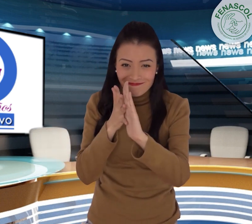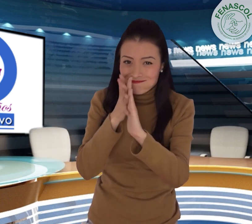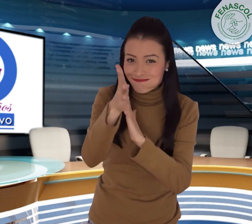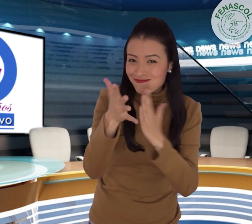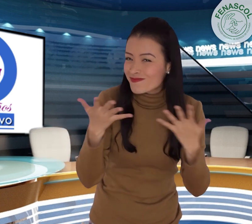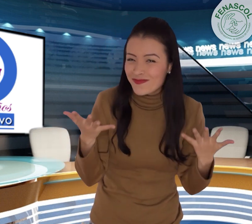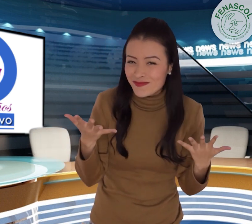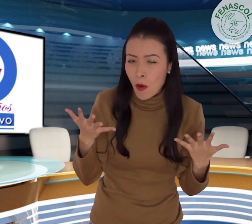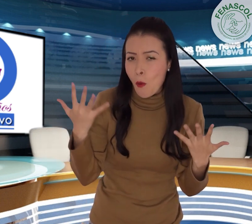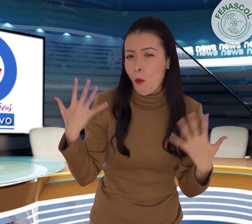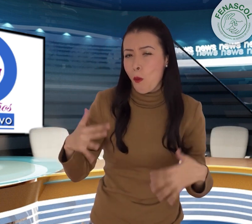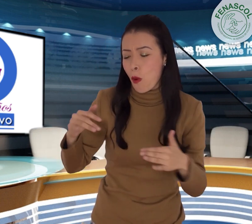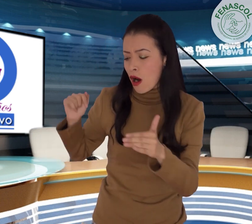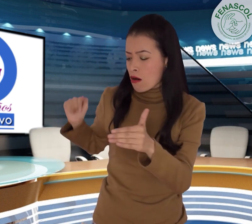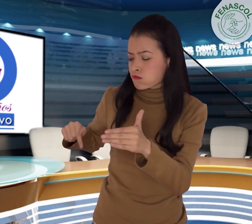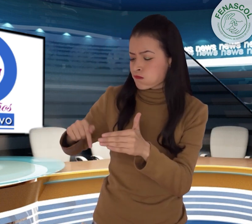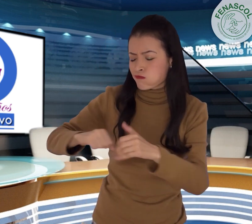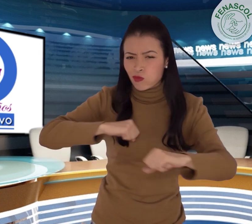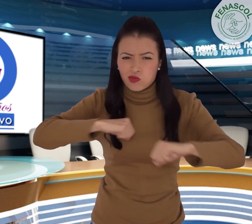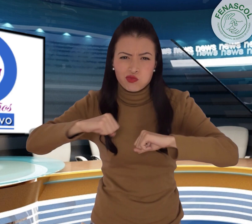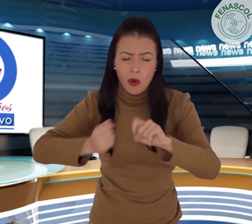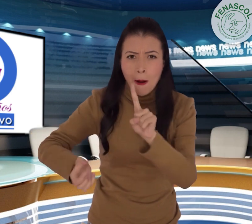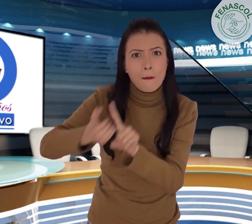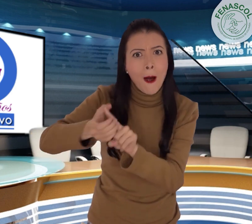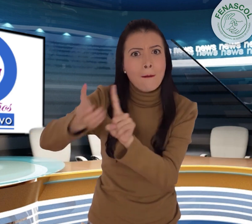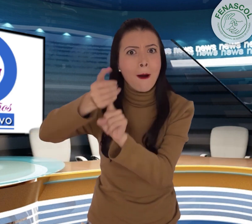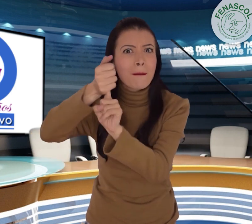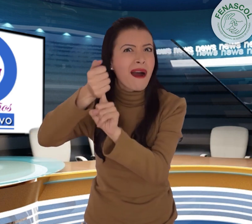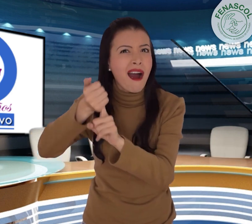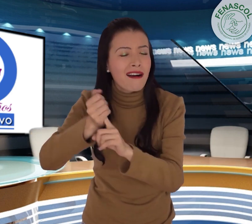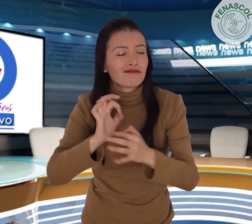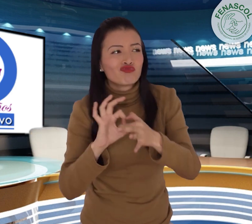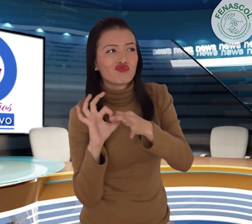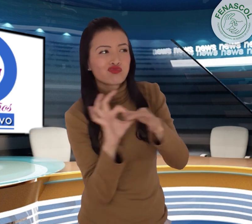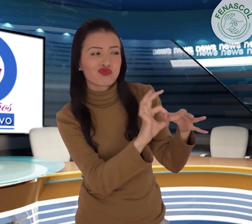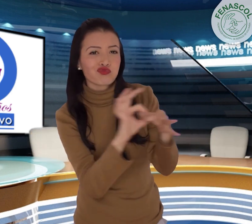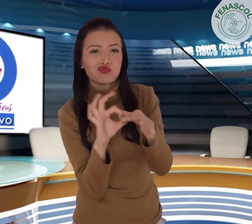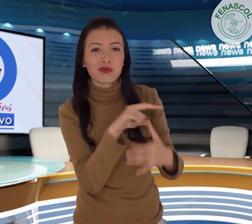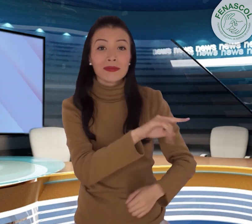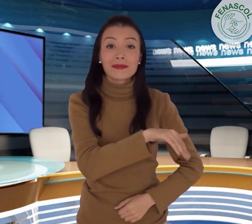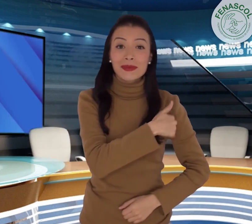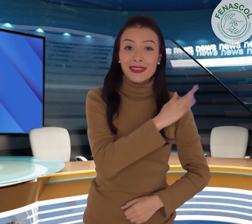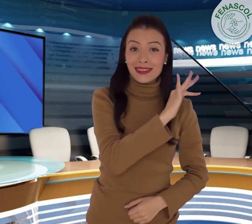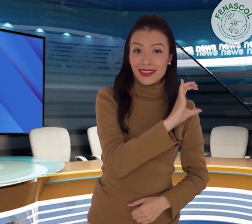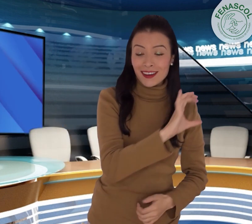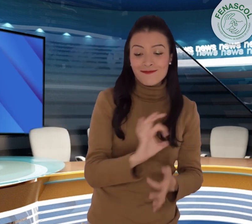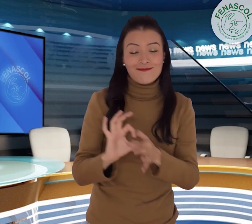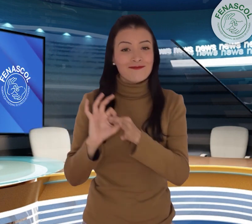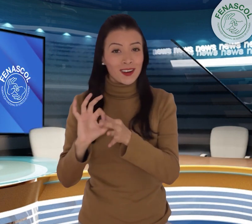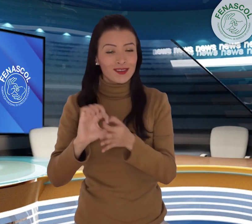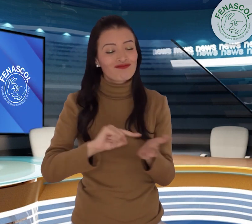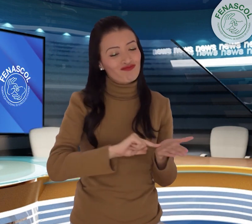contarles los logros alcanzados en Centro de Relevo, gracias a la alianza entre el Ministerio TIC y FENASCOL.